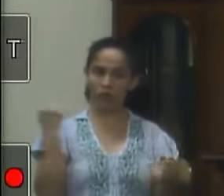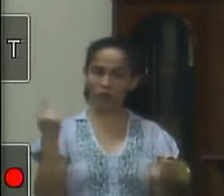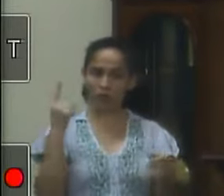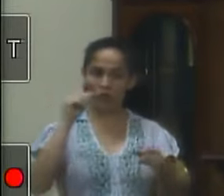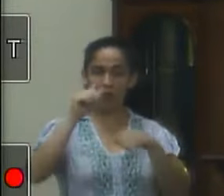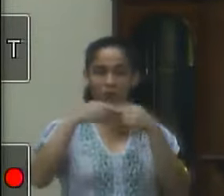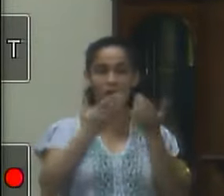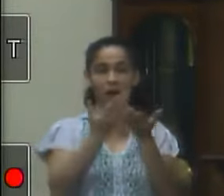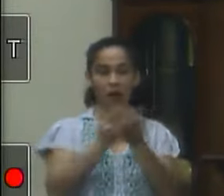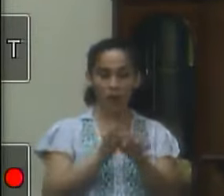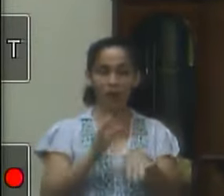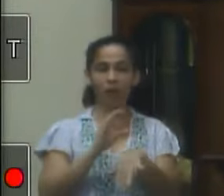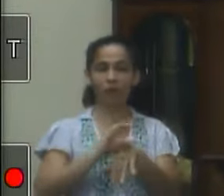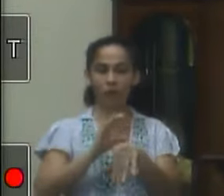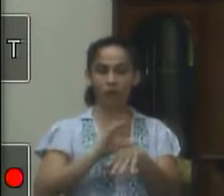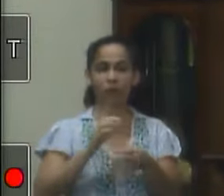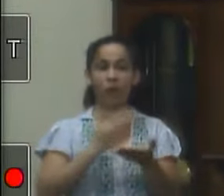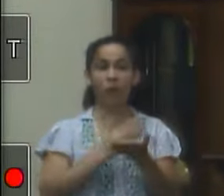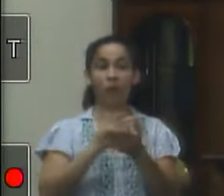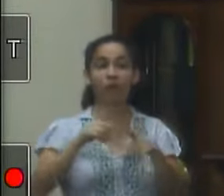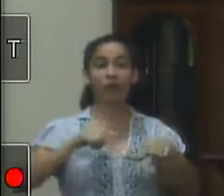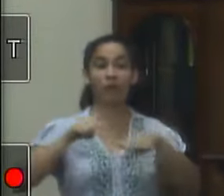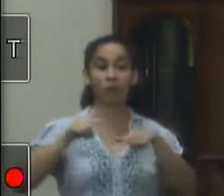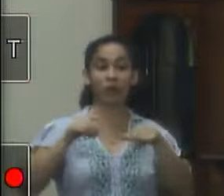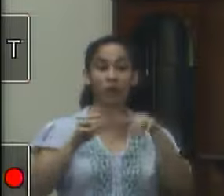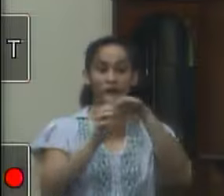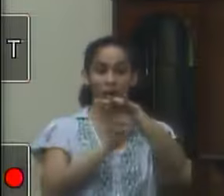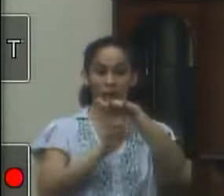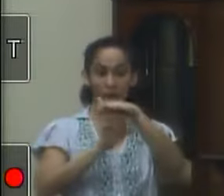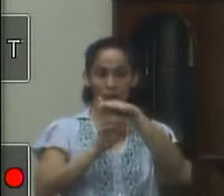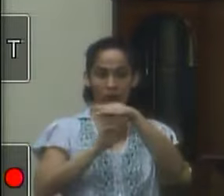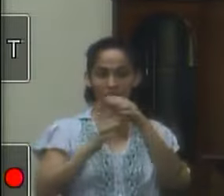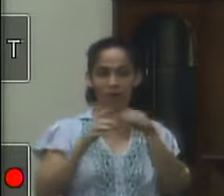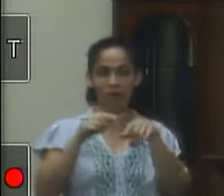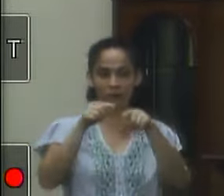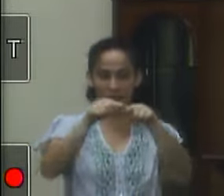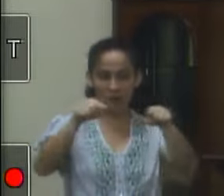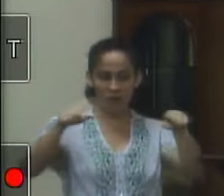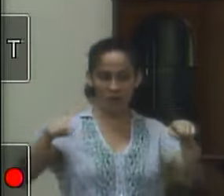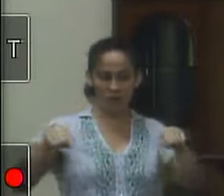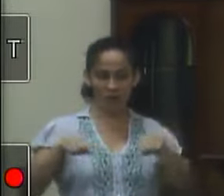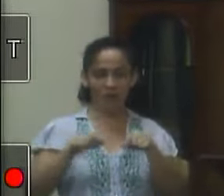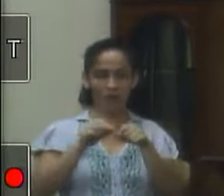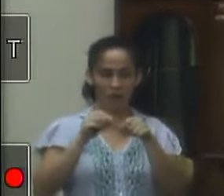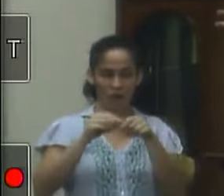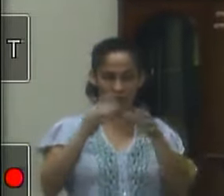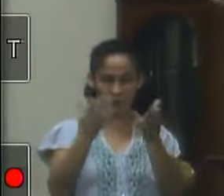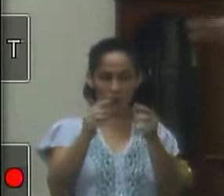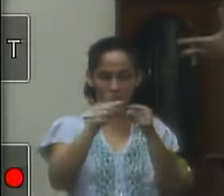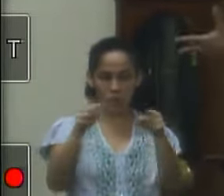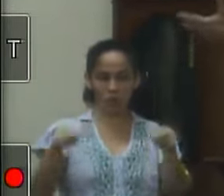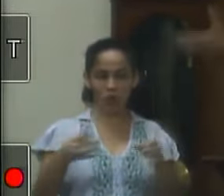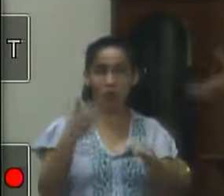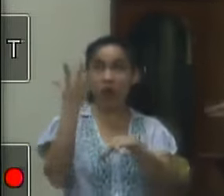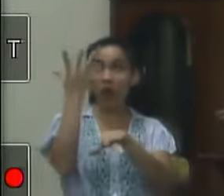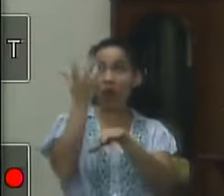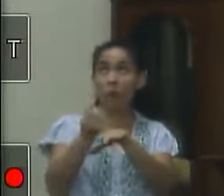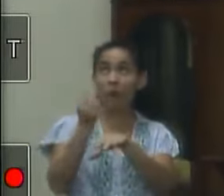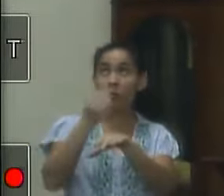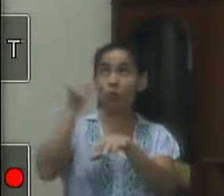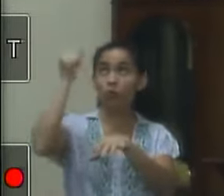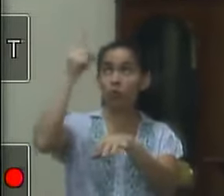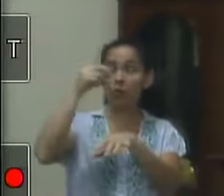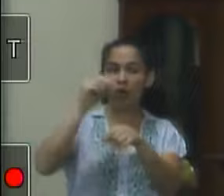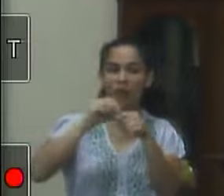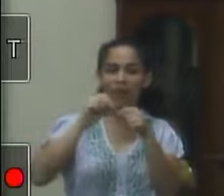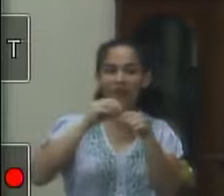até envaicedor, envaidece muito a minha pessoa, a gente está conseguindo tirar jovens e adultos,